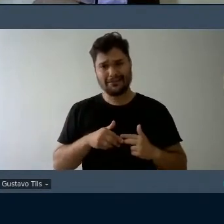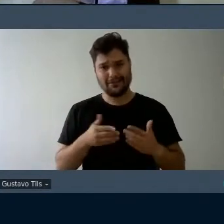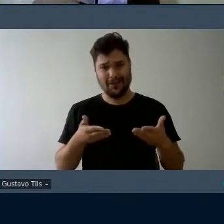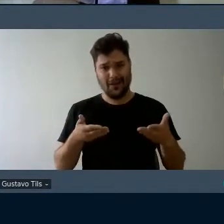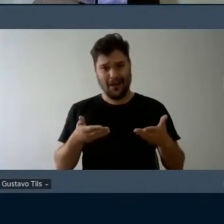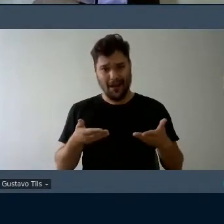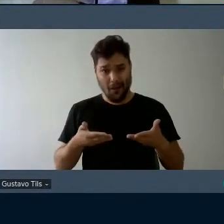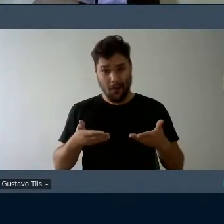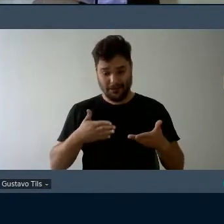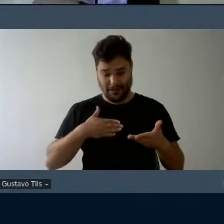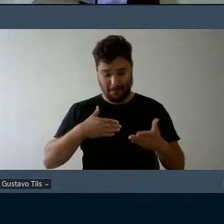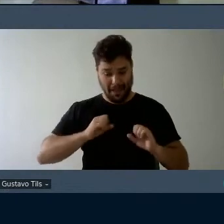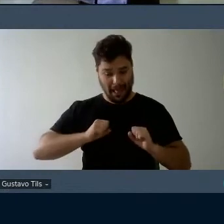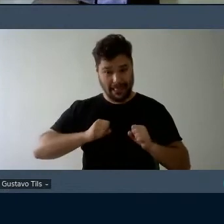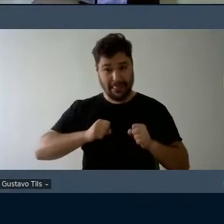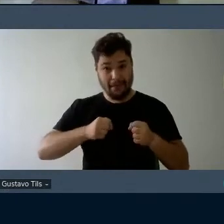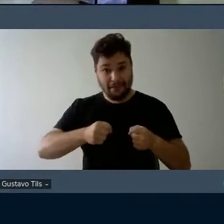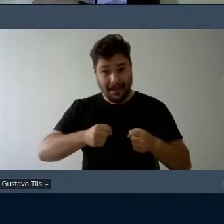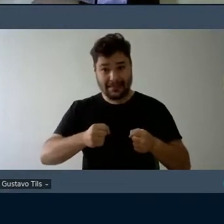ter minha defesa